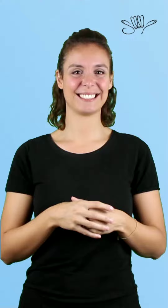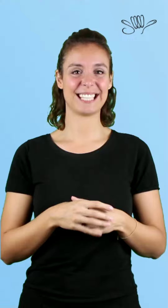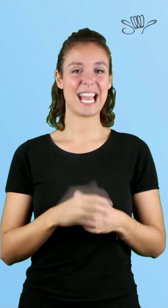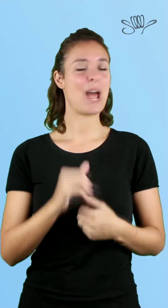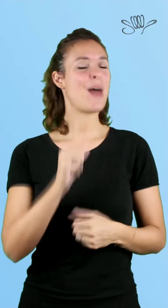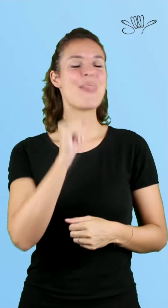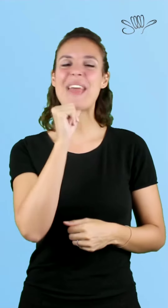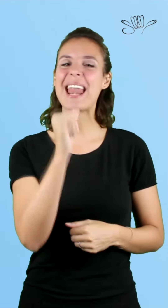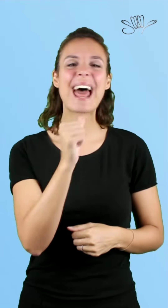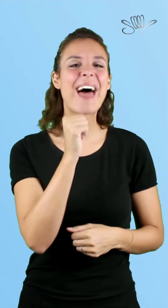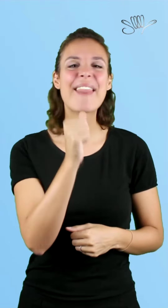De nada.